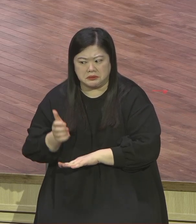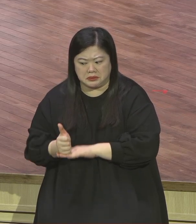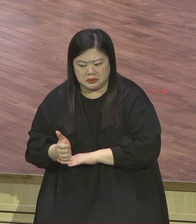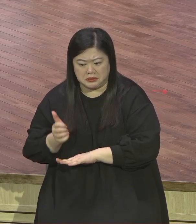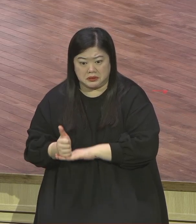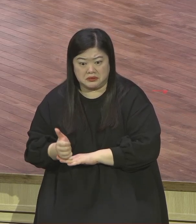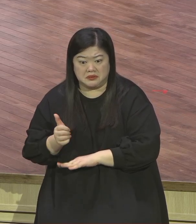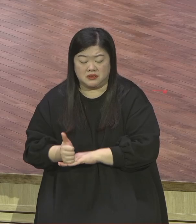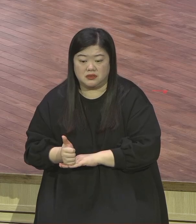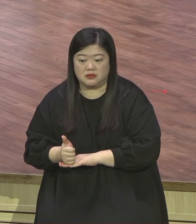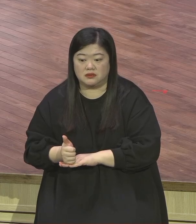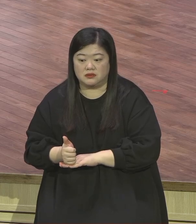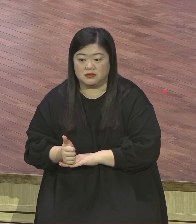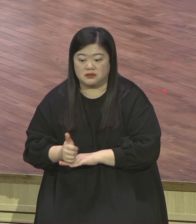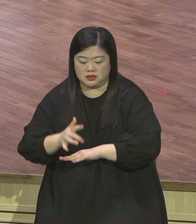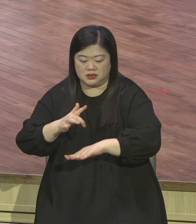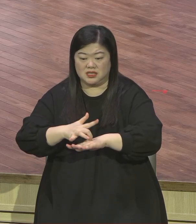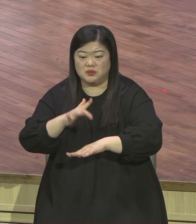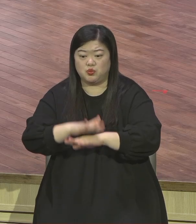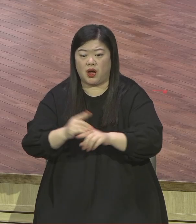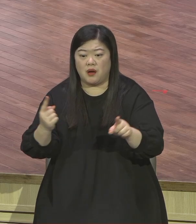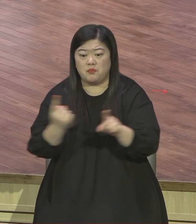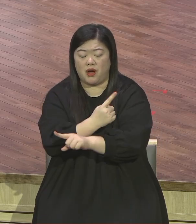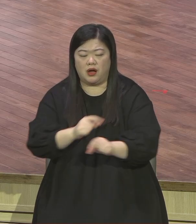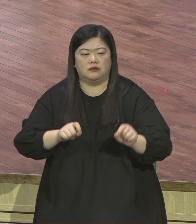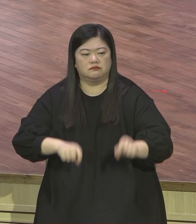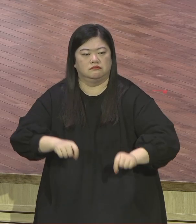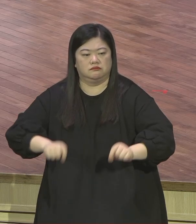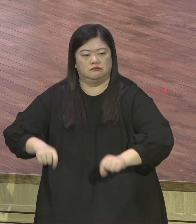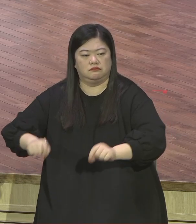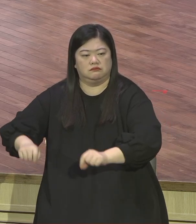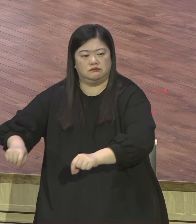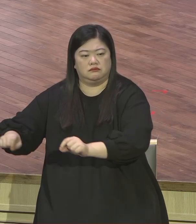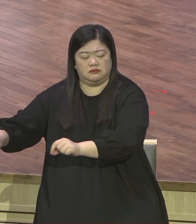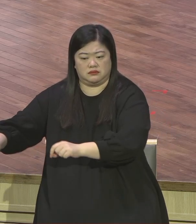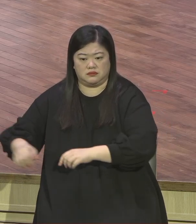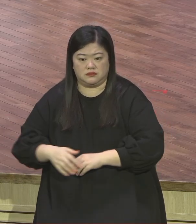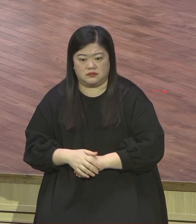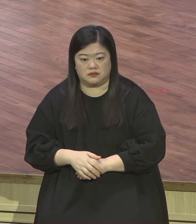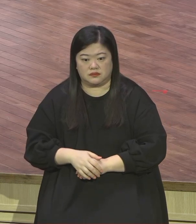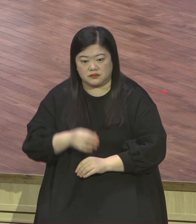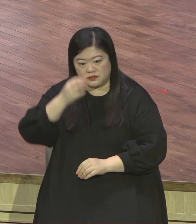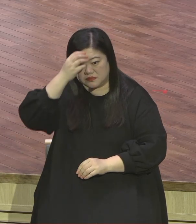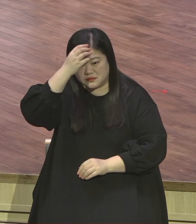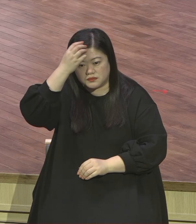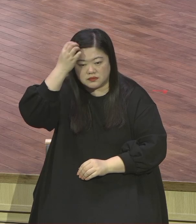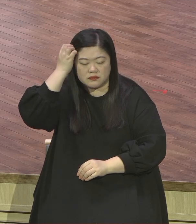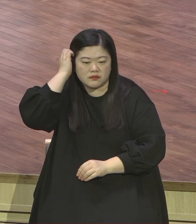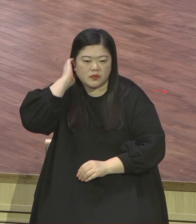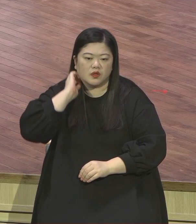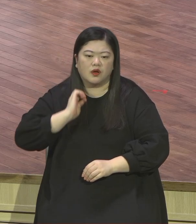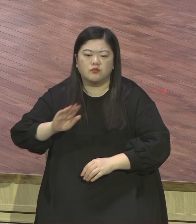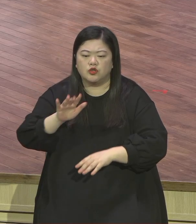평생을 꽉 사단이 잡고 있는데 그걸 놔줍니까 훈련 속에 껍질을 하나씩 한 번 벗겨 가야지 벗겨 가야지